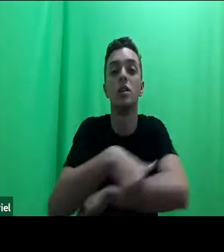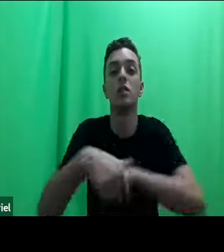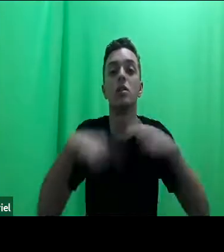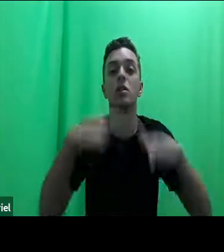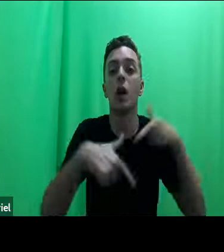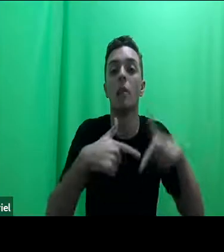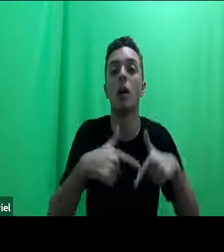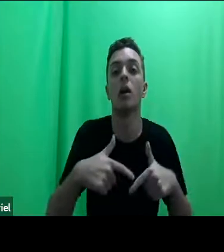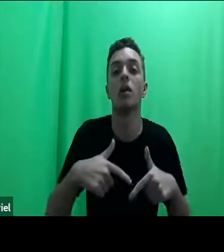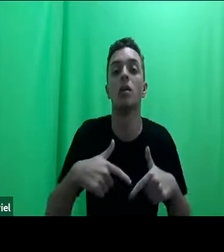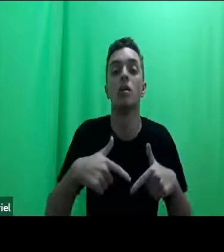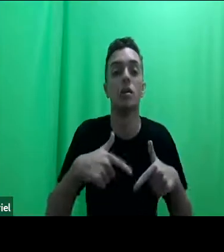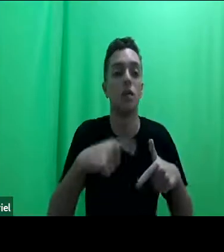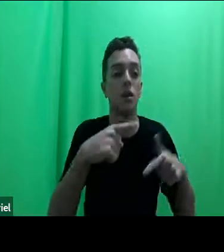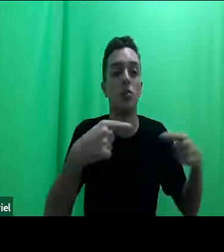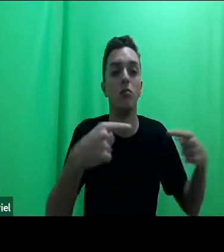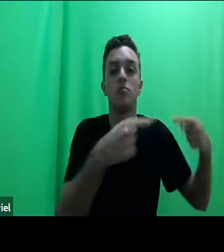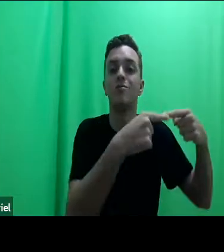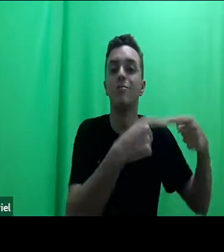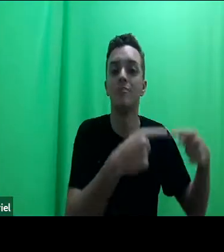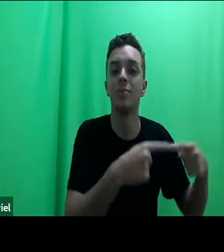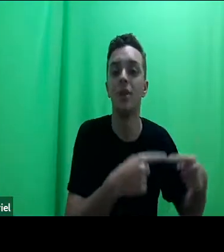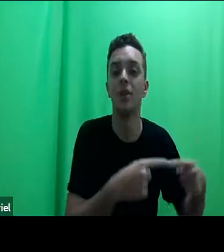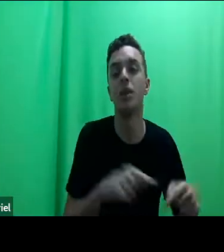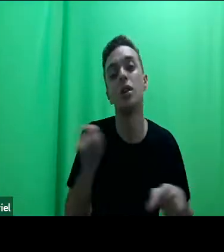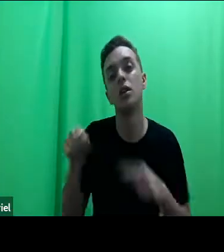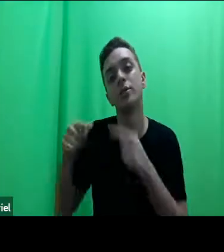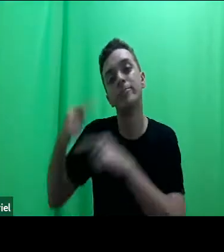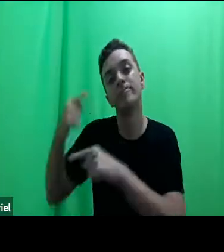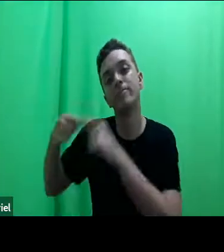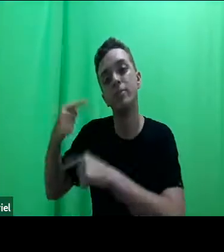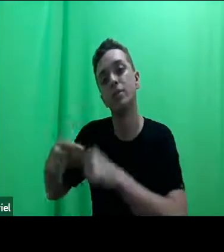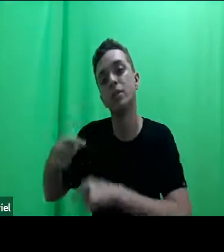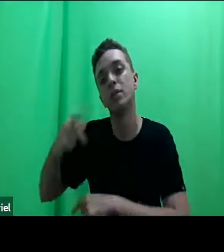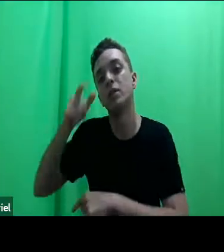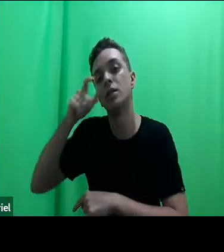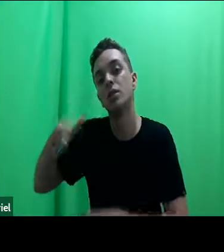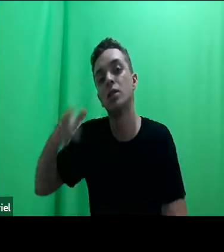corresponde ao da advocacia de interesse público.